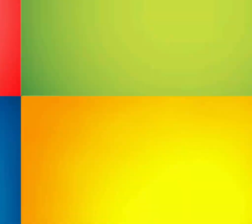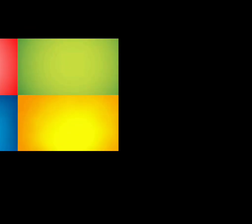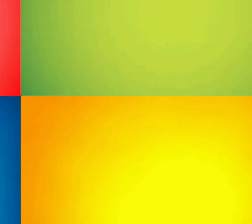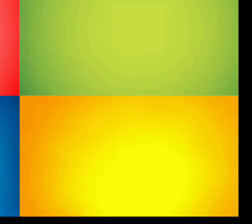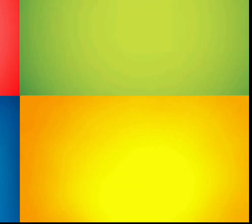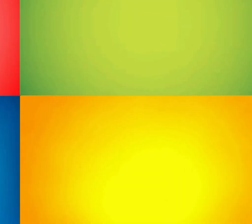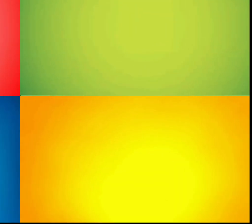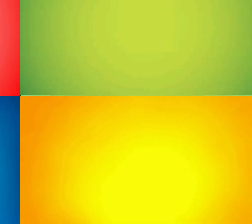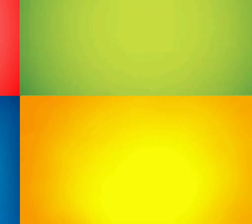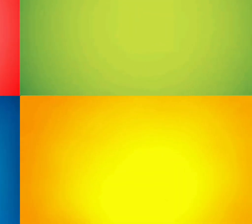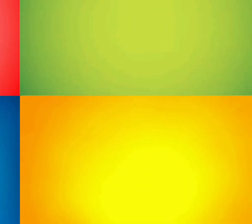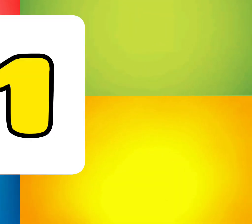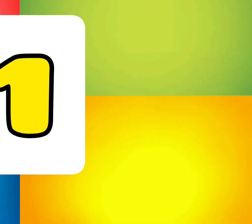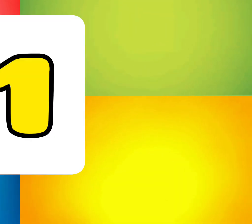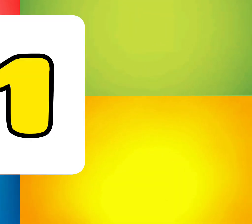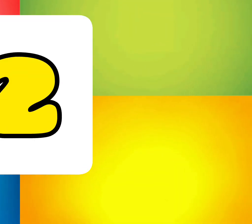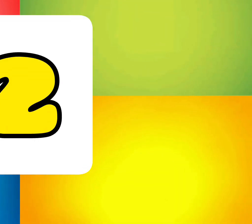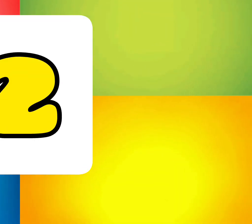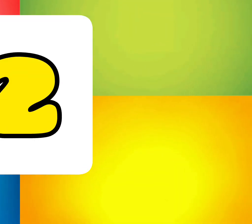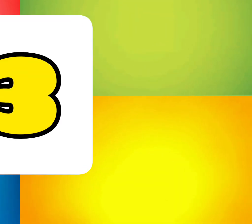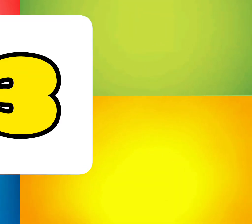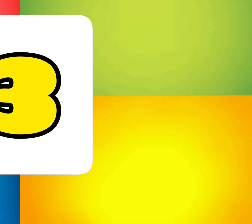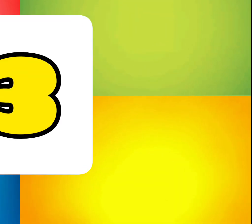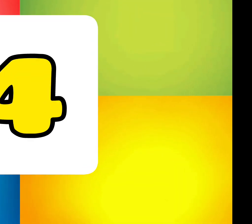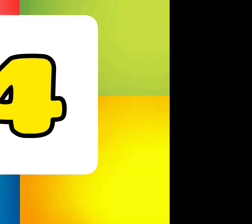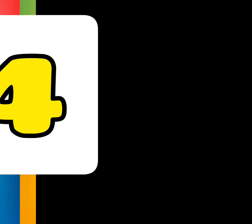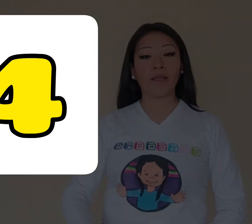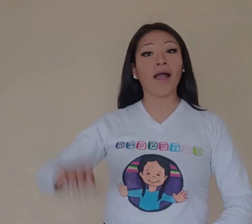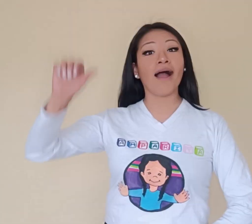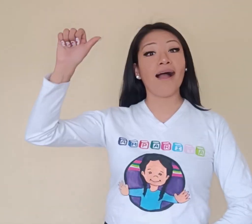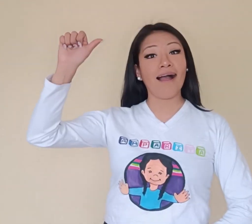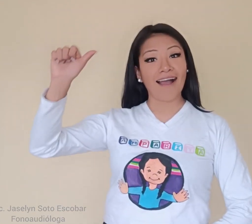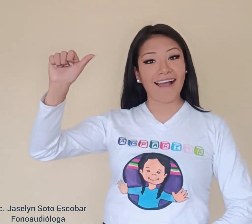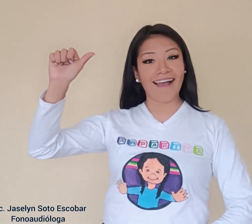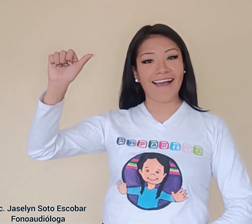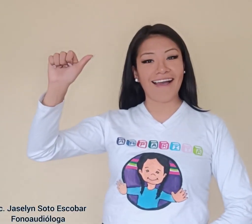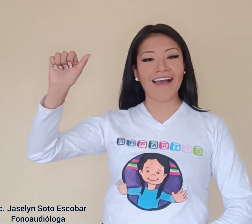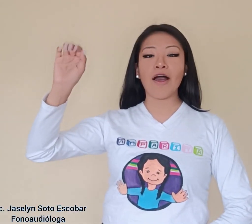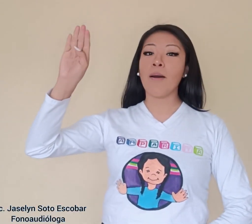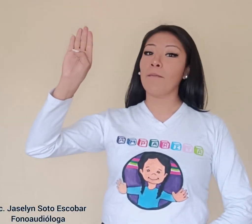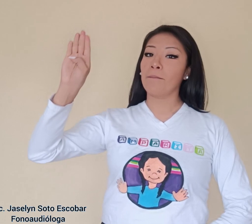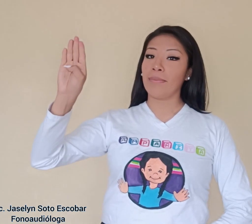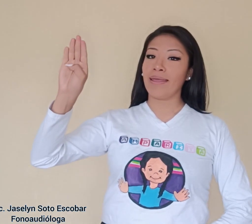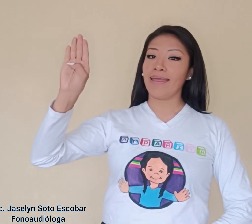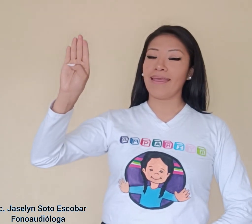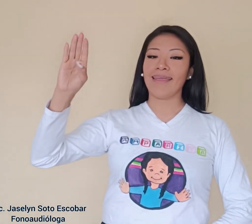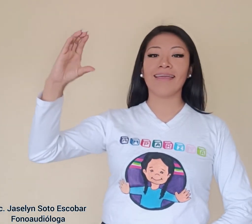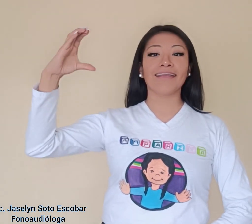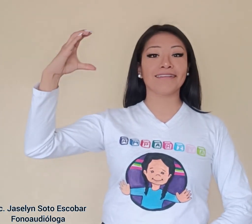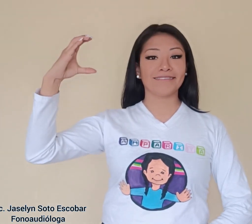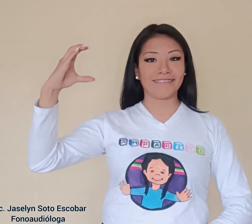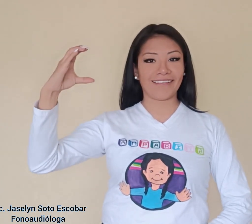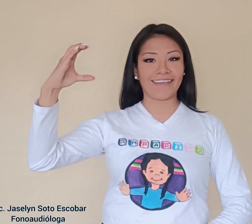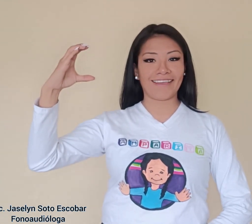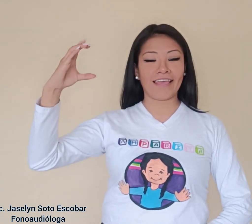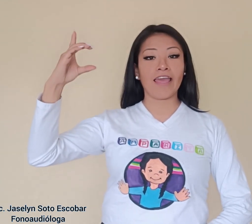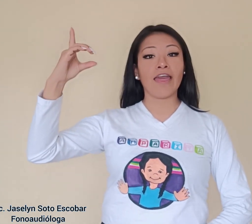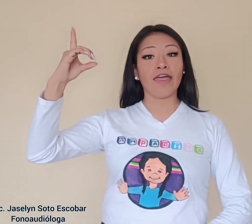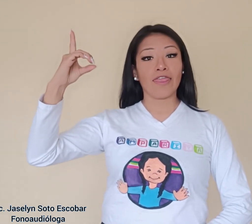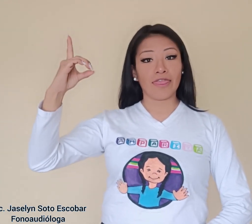Un, dos, tres, cuatro, A, B, C, D,